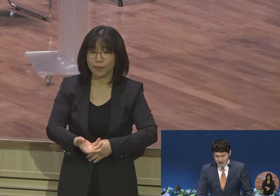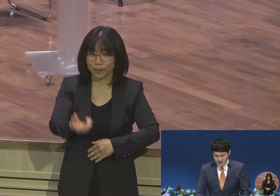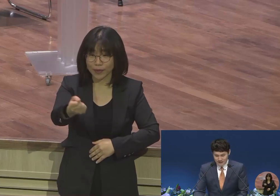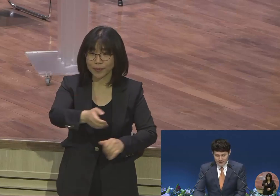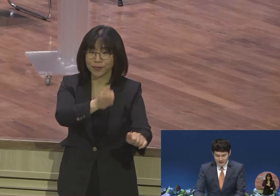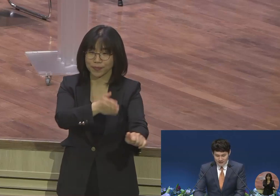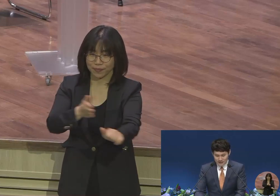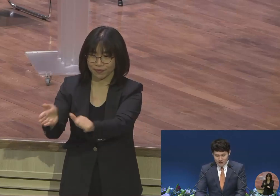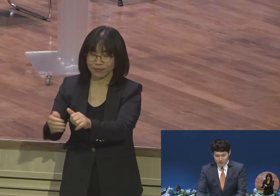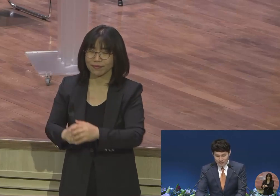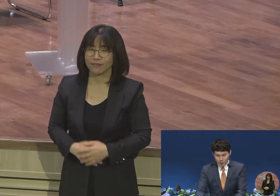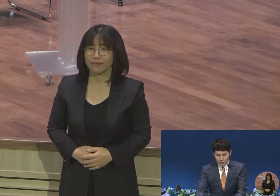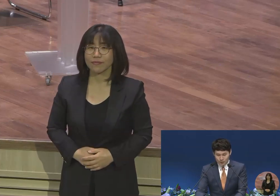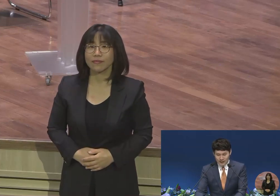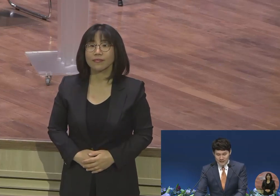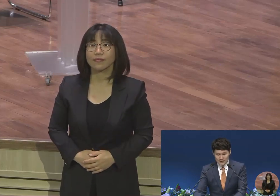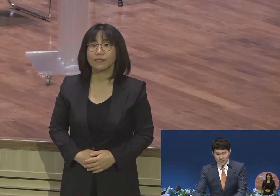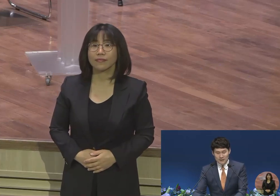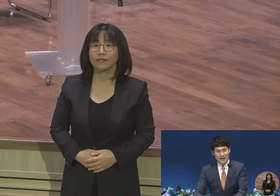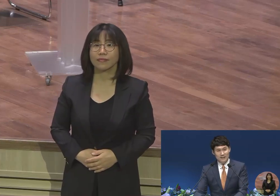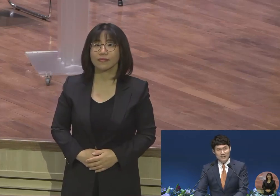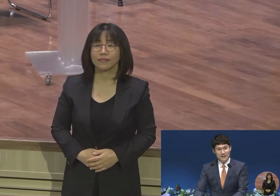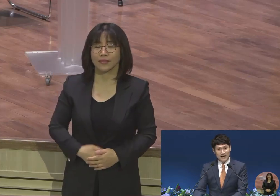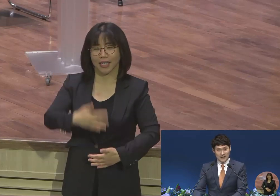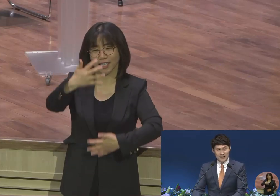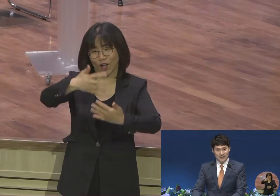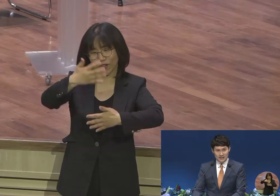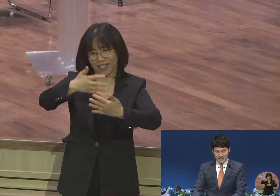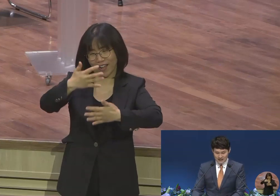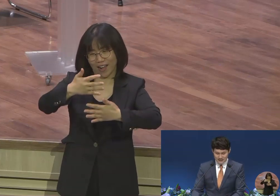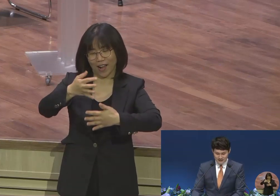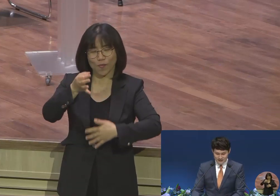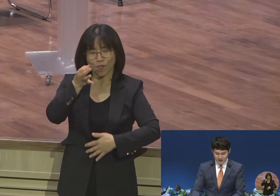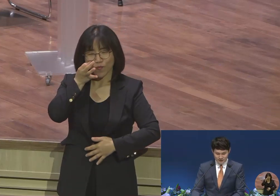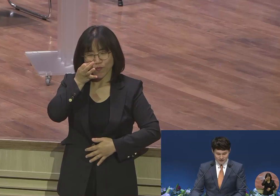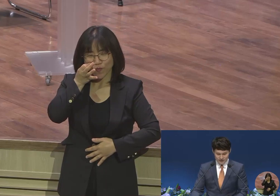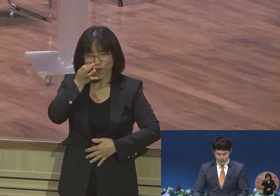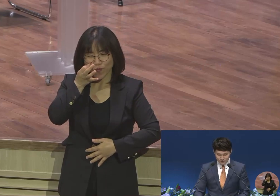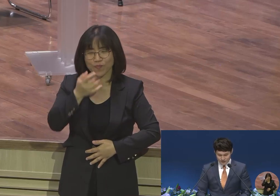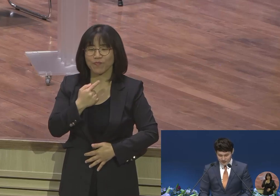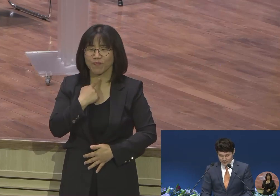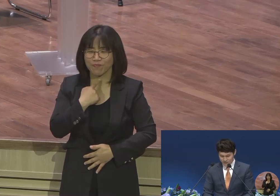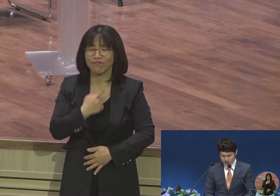그런 마음에서 오늘 우리 같이 영상을 하나 다 같이 시청하도록 하겠습니다